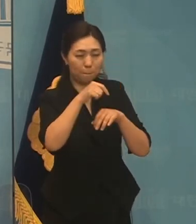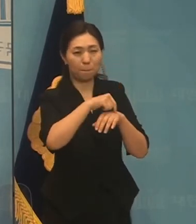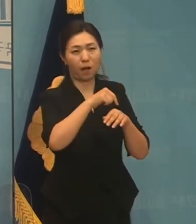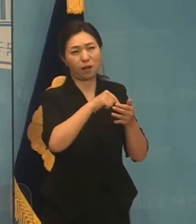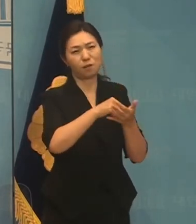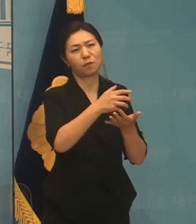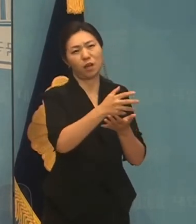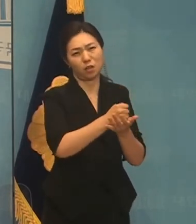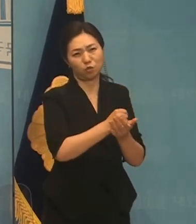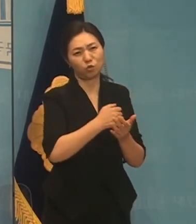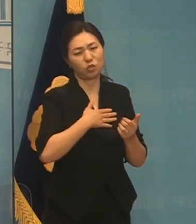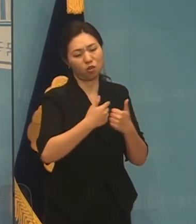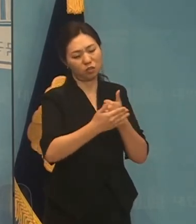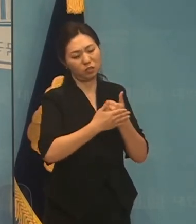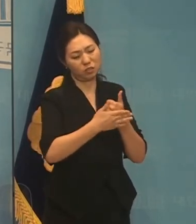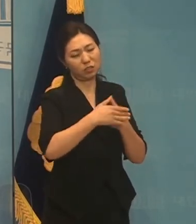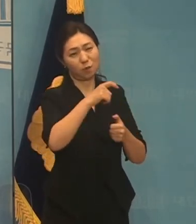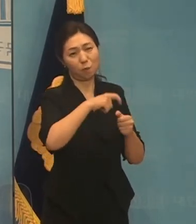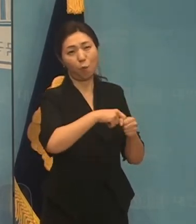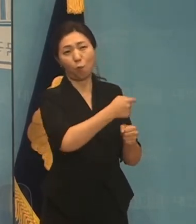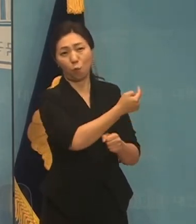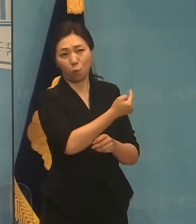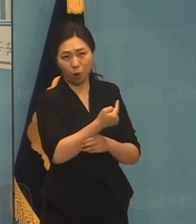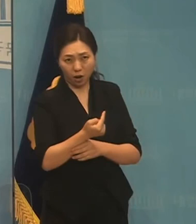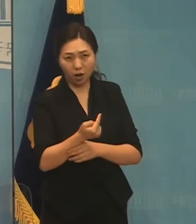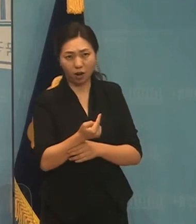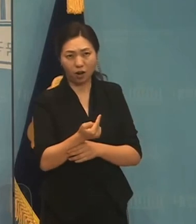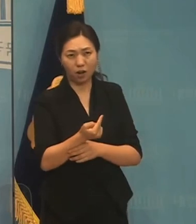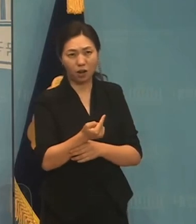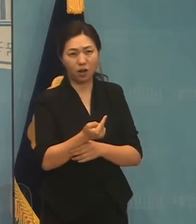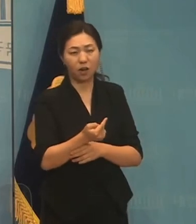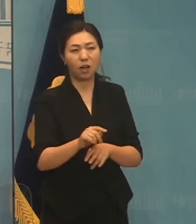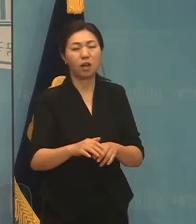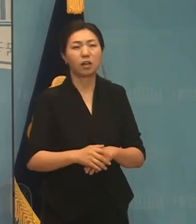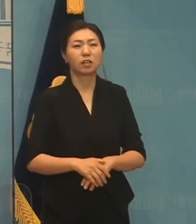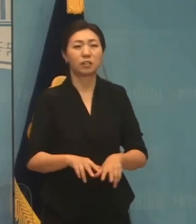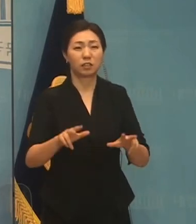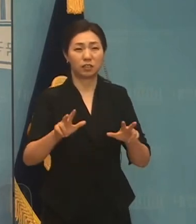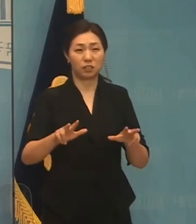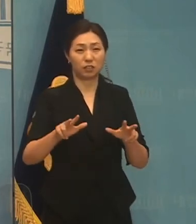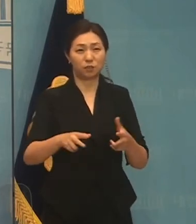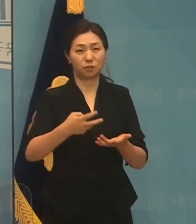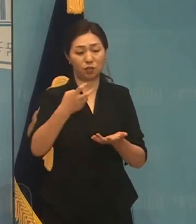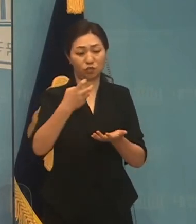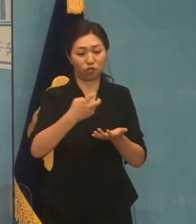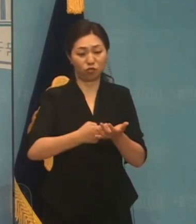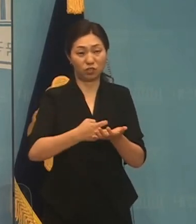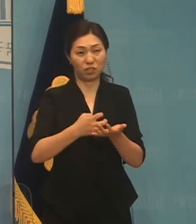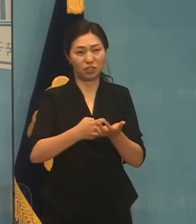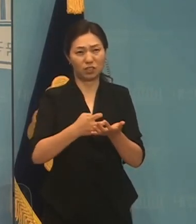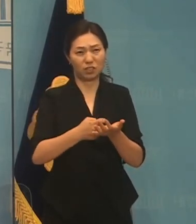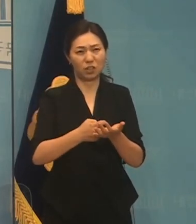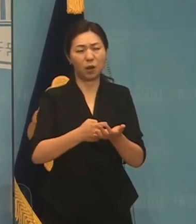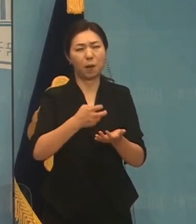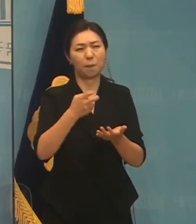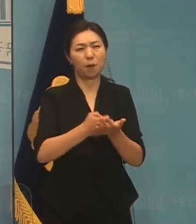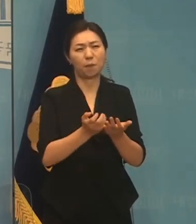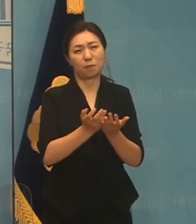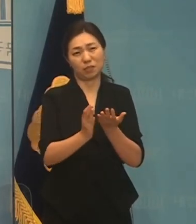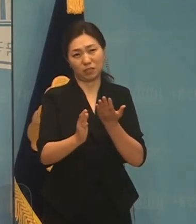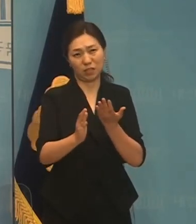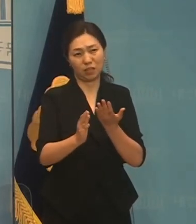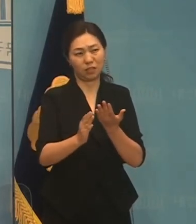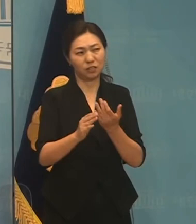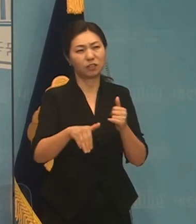오셨는데 다소 좀 규칙에 좀 어그러지는 점이 하더라도 양해해 주시기